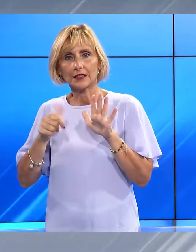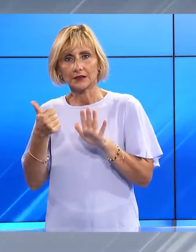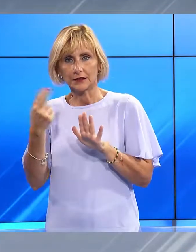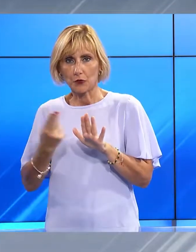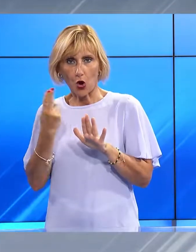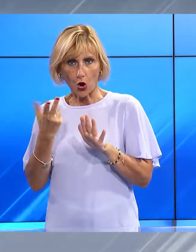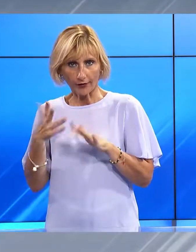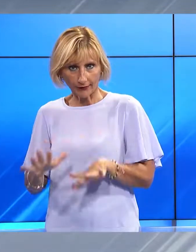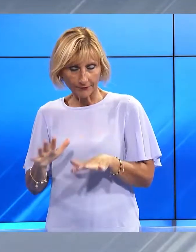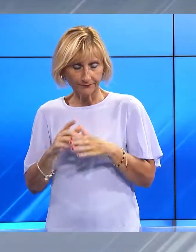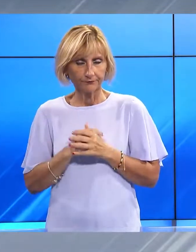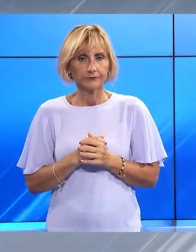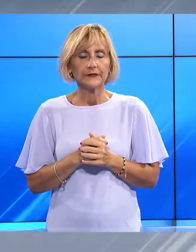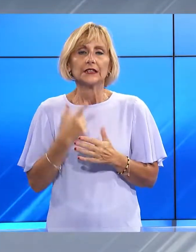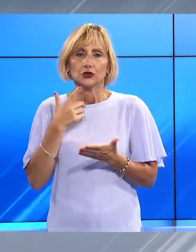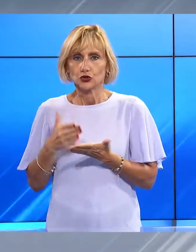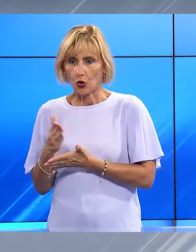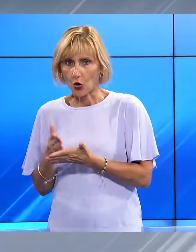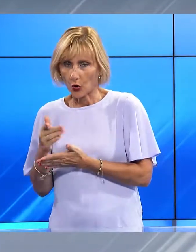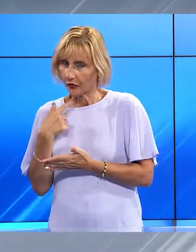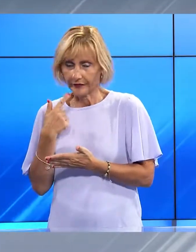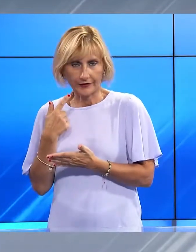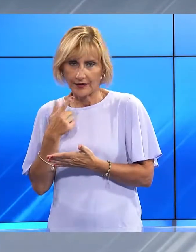lo scontro con un'auto, inutili i soccorsi.